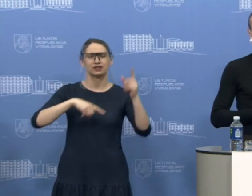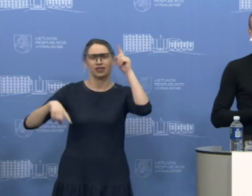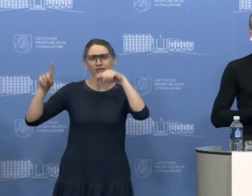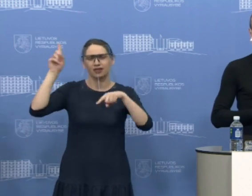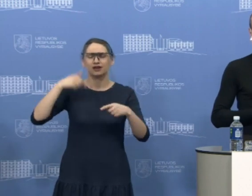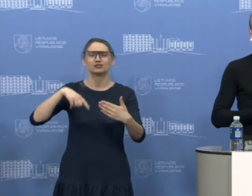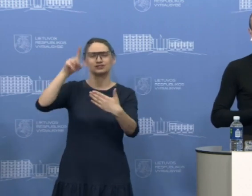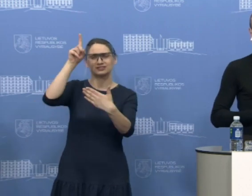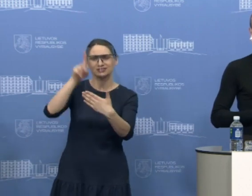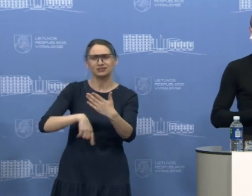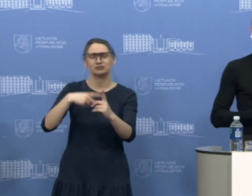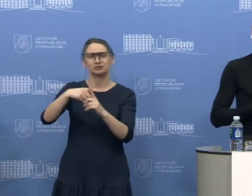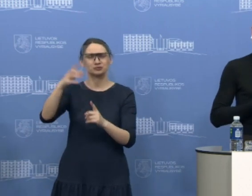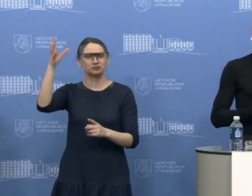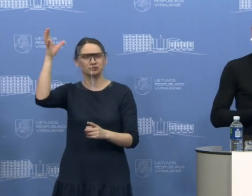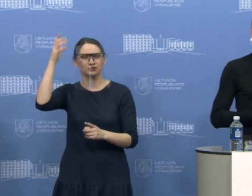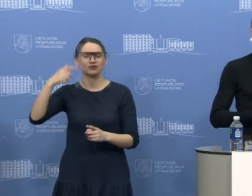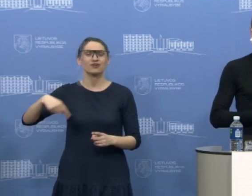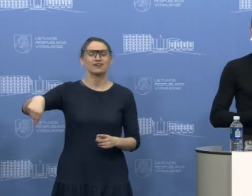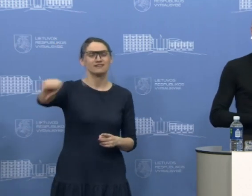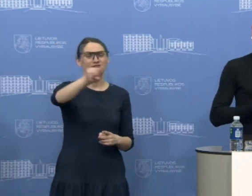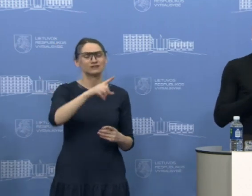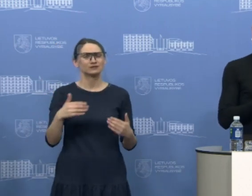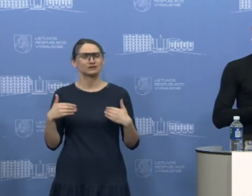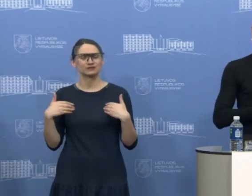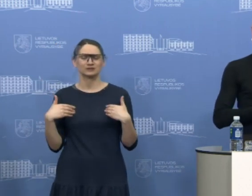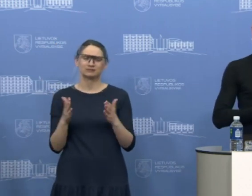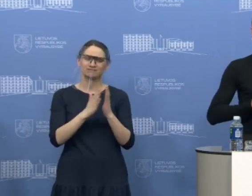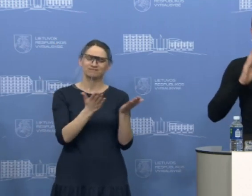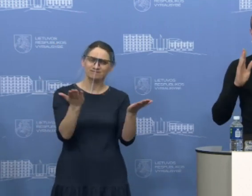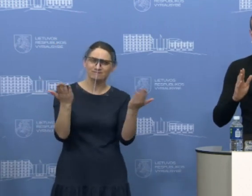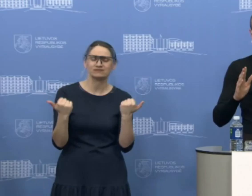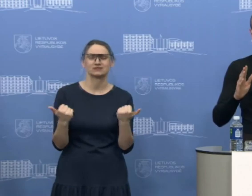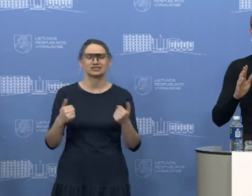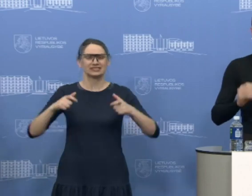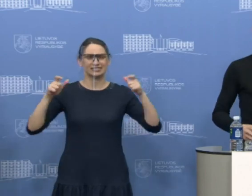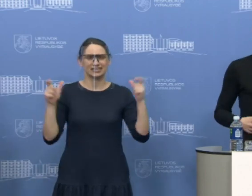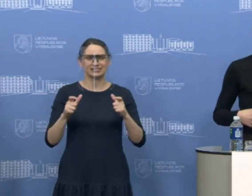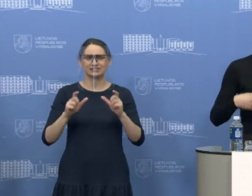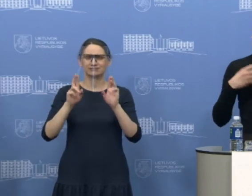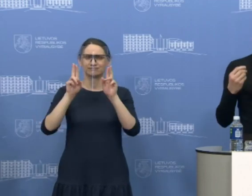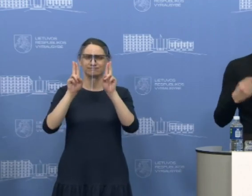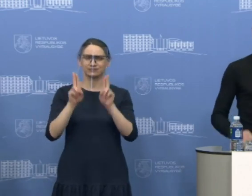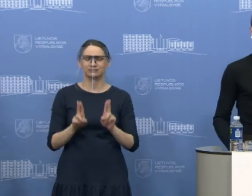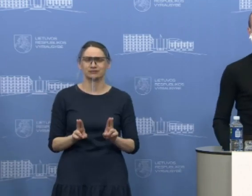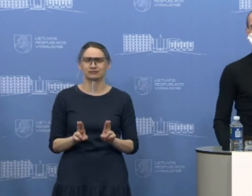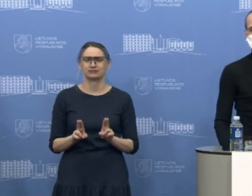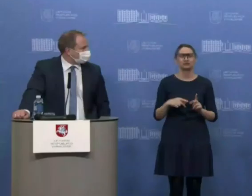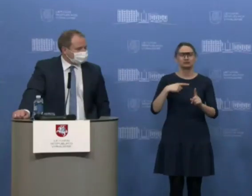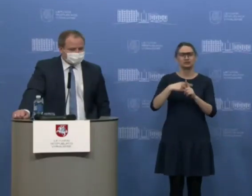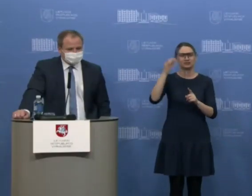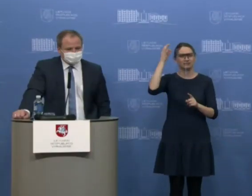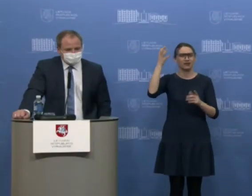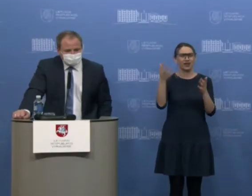ir labai pratingi. Dėl to aš jūs visus kviečiu laikytis karantino, o per tą laiką tiesiog siekti savo